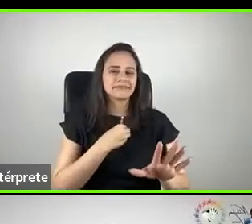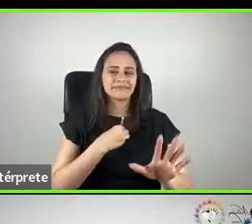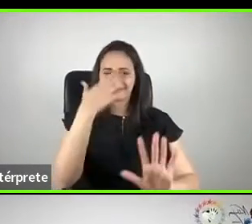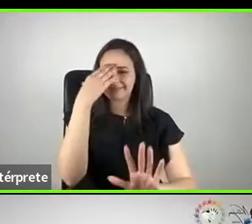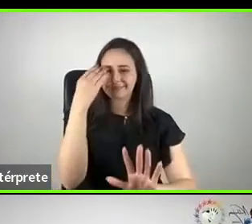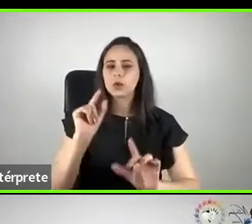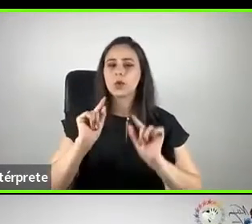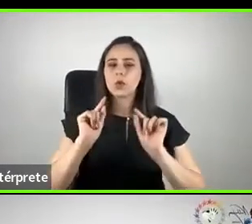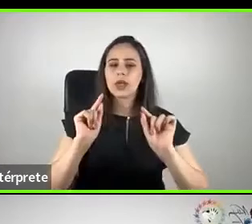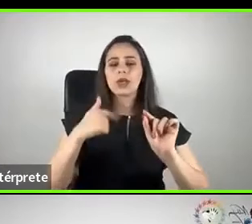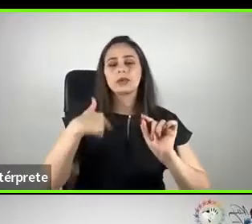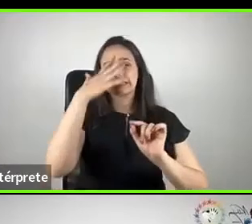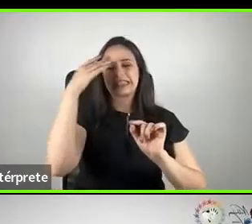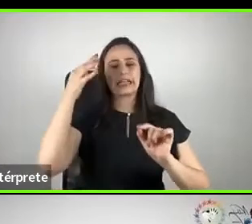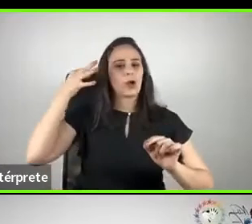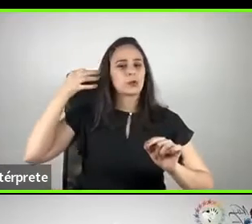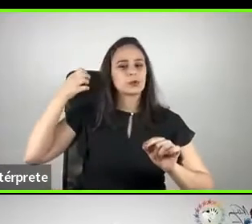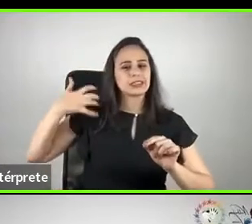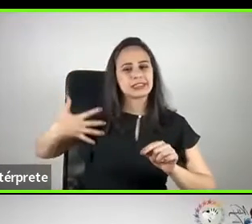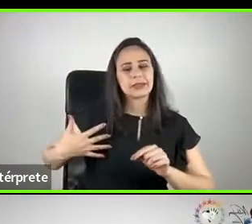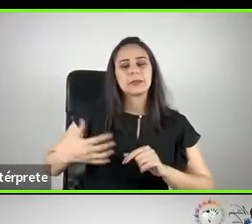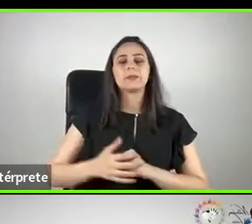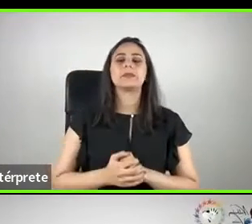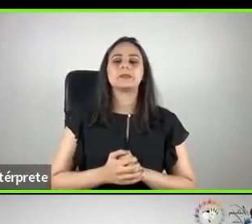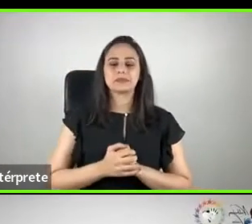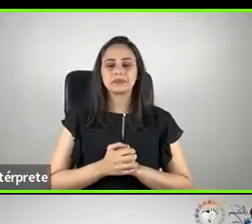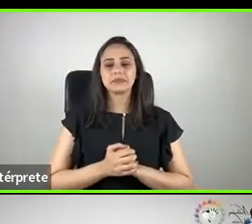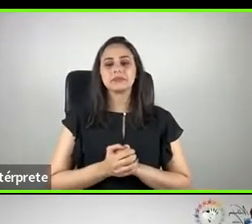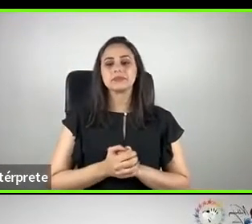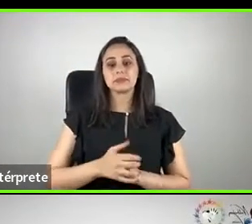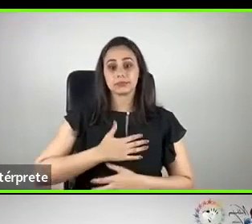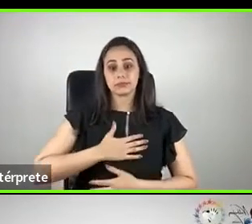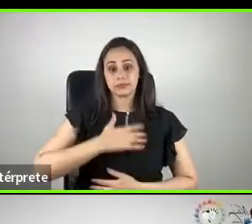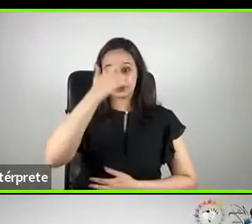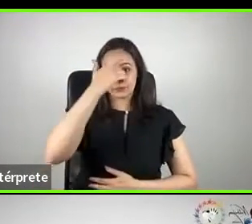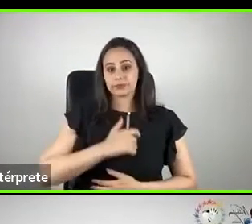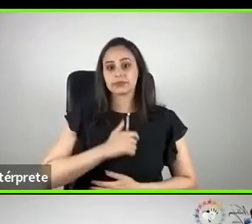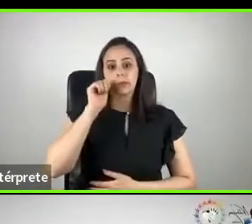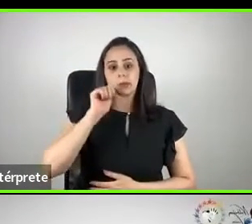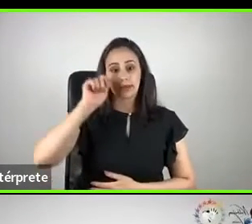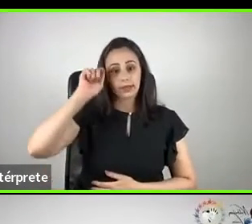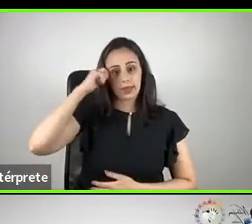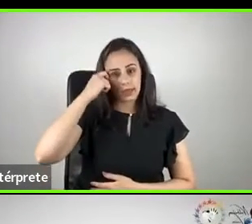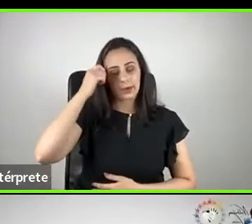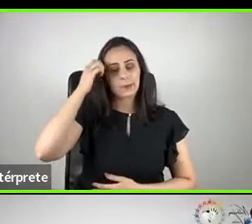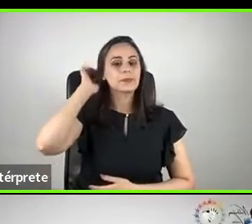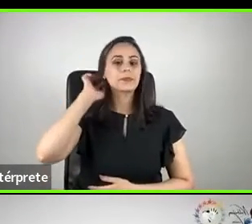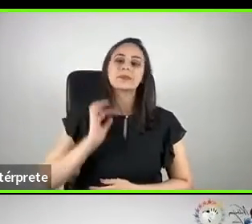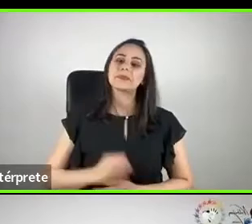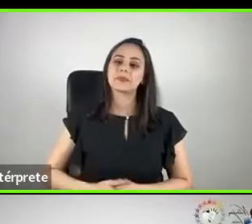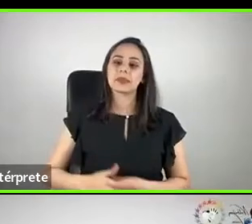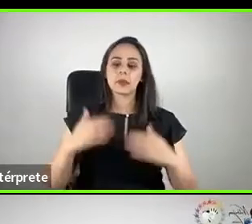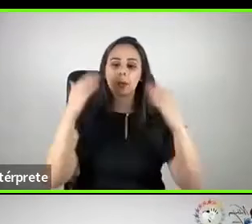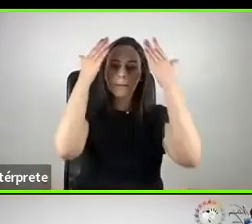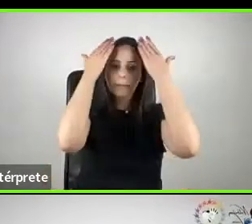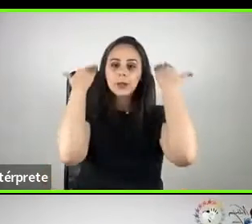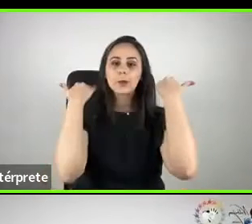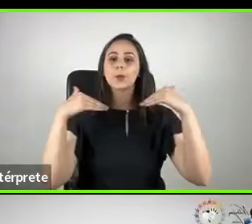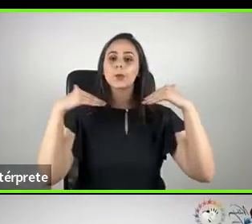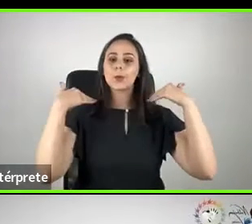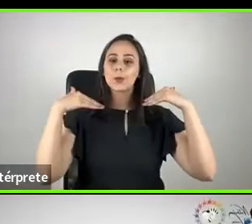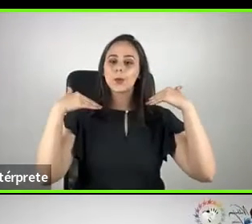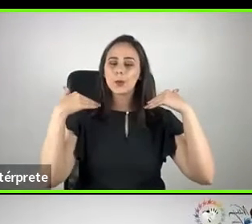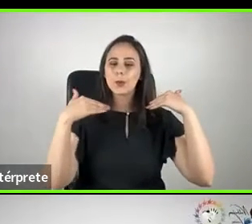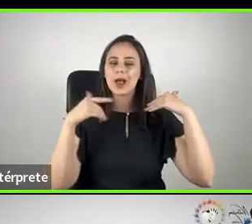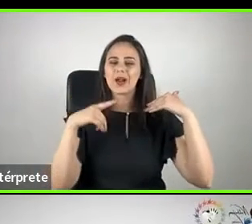esqueci de fazer minha autodescrição. Eu sou mulher negra, tô em cabelo curto, os que estão